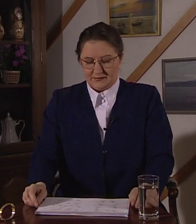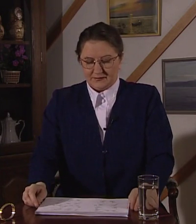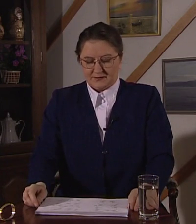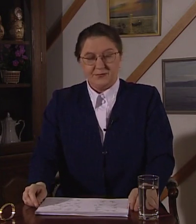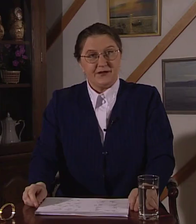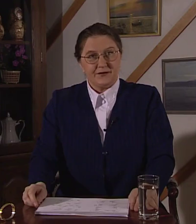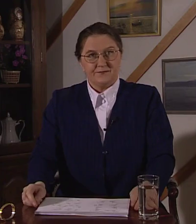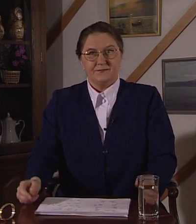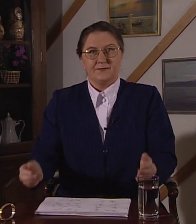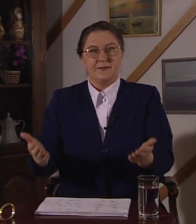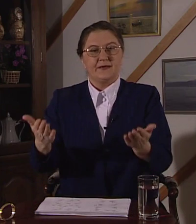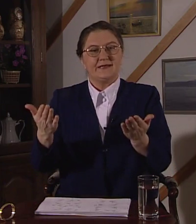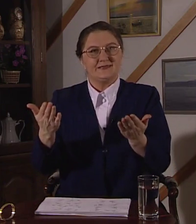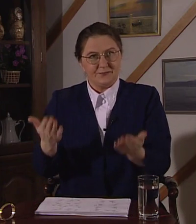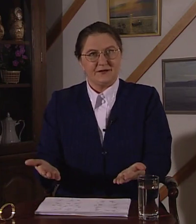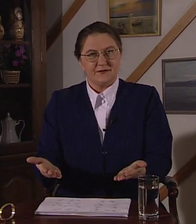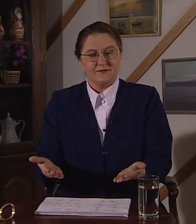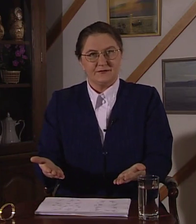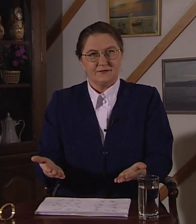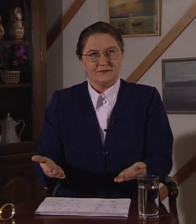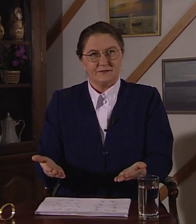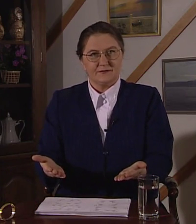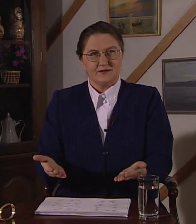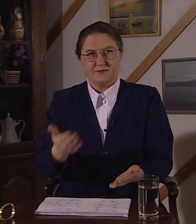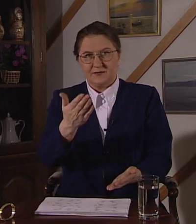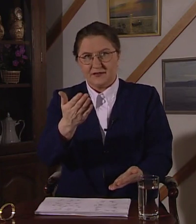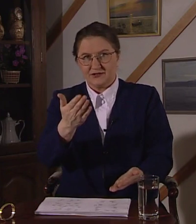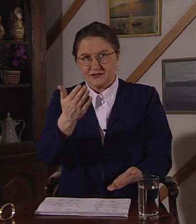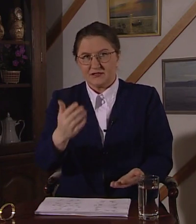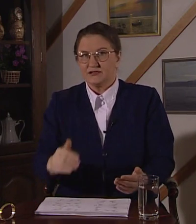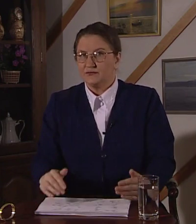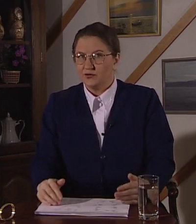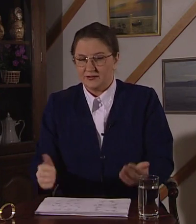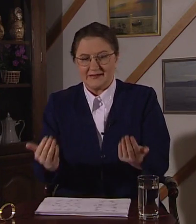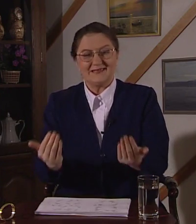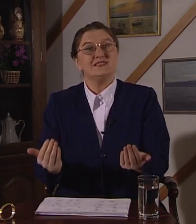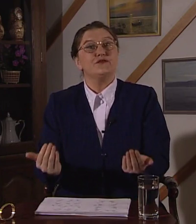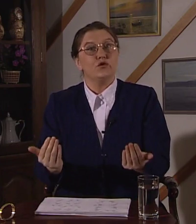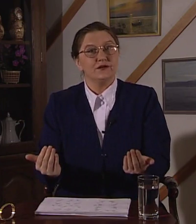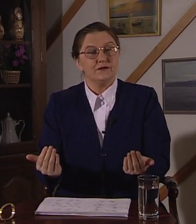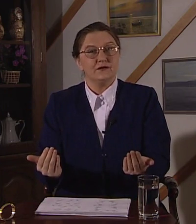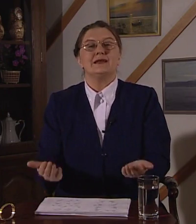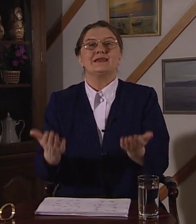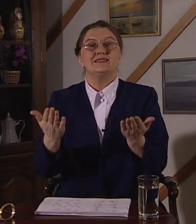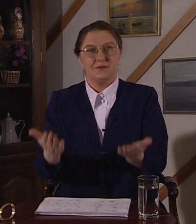Теперь. Теперь. Напоминает жест. Сегодня. Сегодня. Теперь.